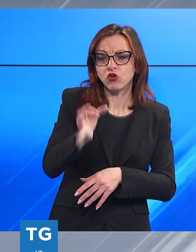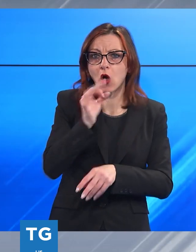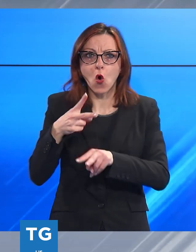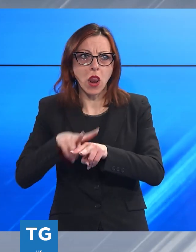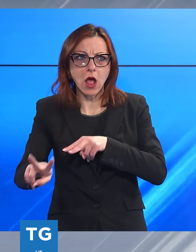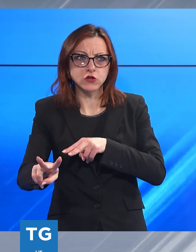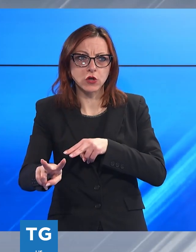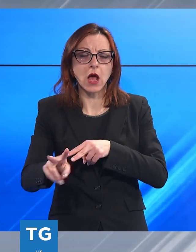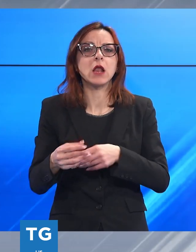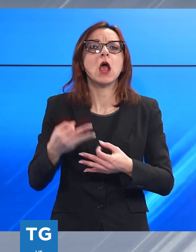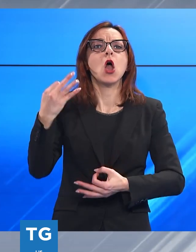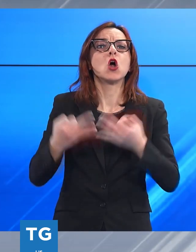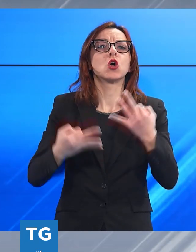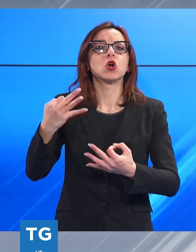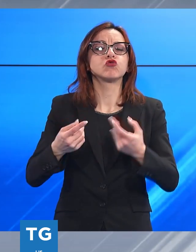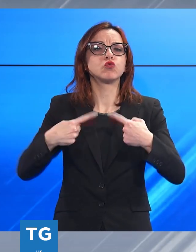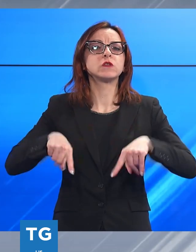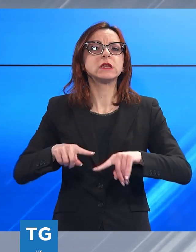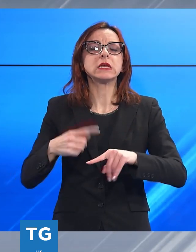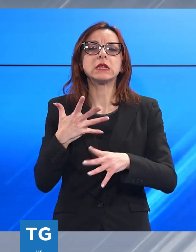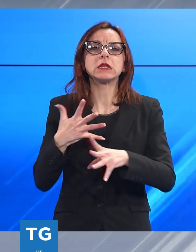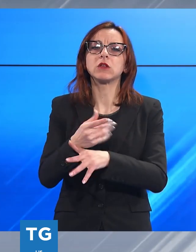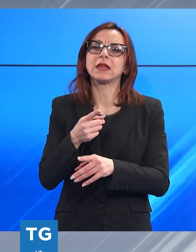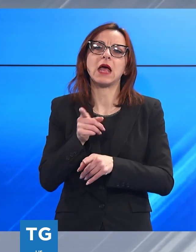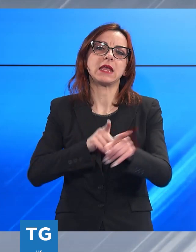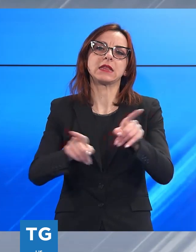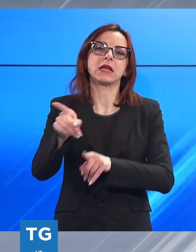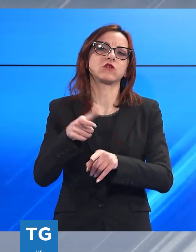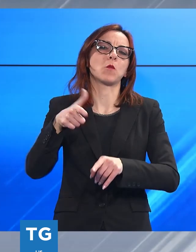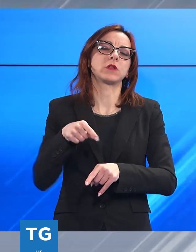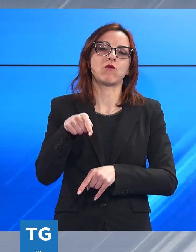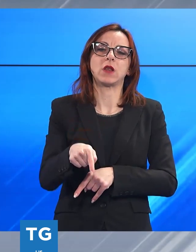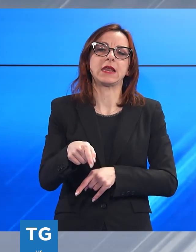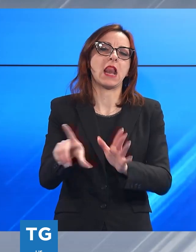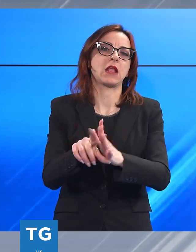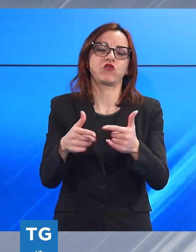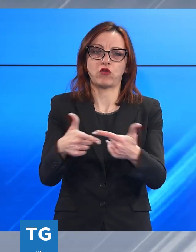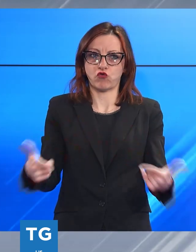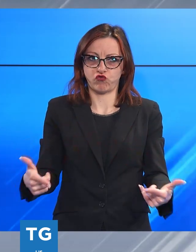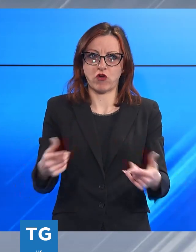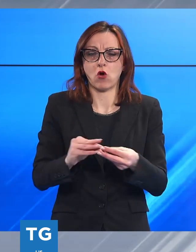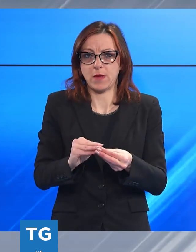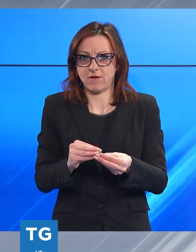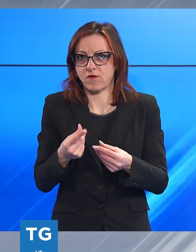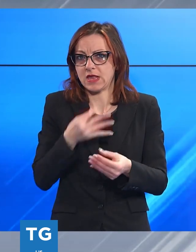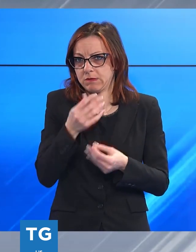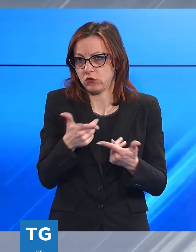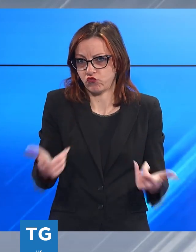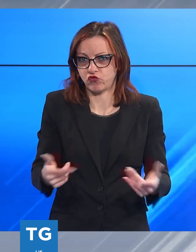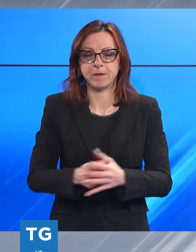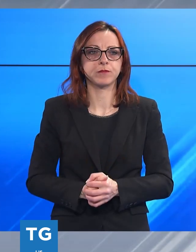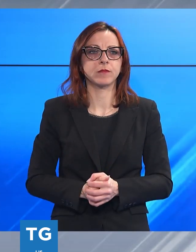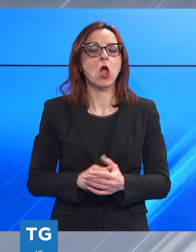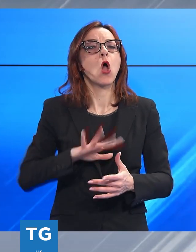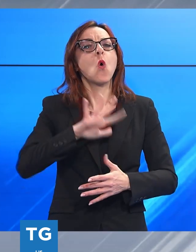Giustizia è semplicemente intervenuta cercando di dare un'indicazione in un vuoto. Un altro spiraglio si apre sul fronte degli indennizi per i concessionari